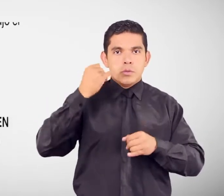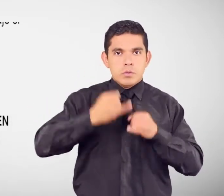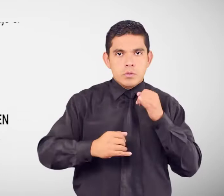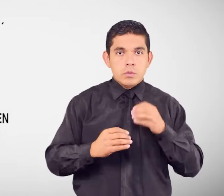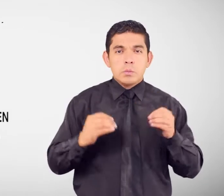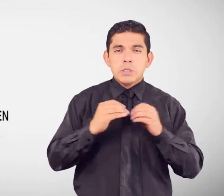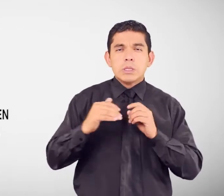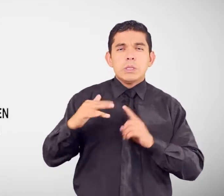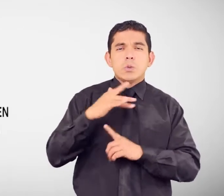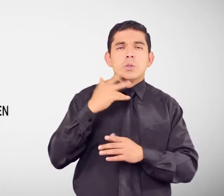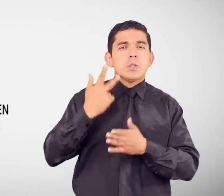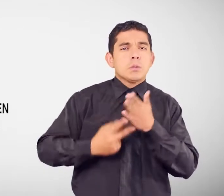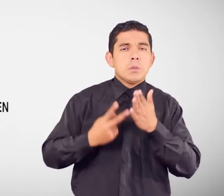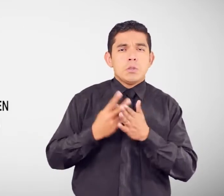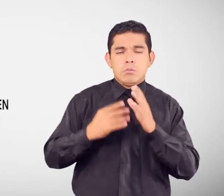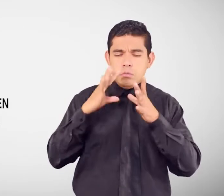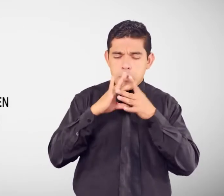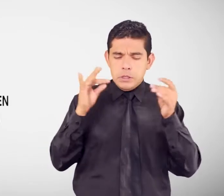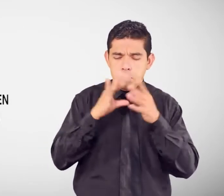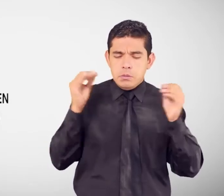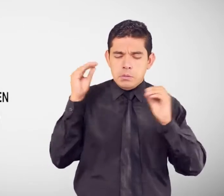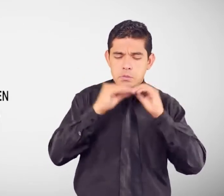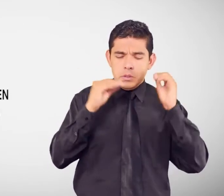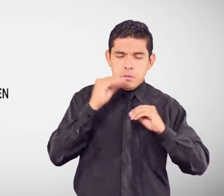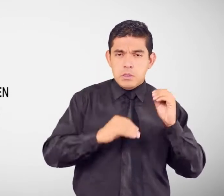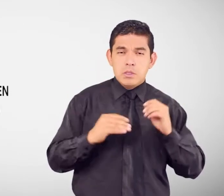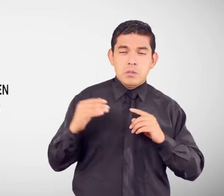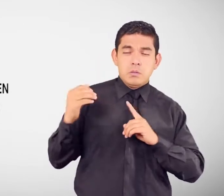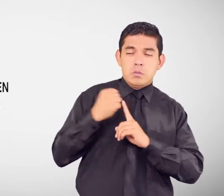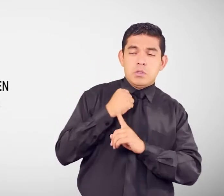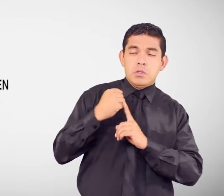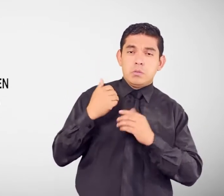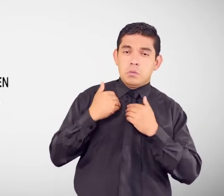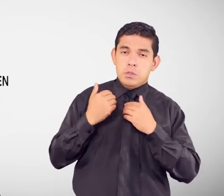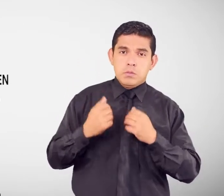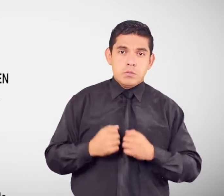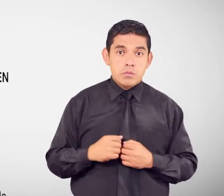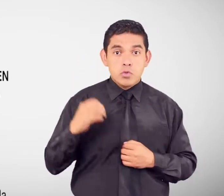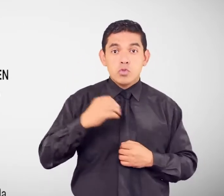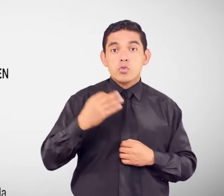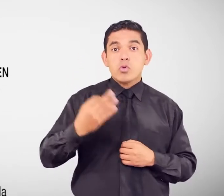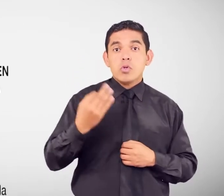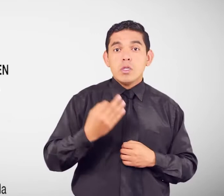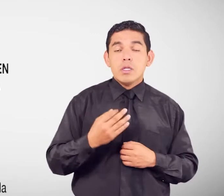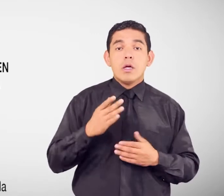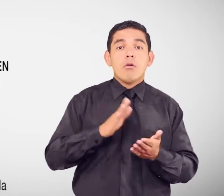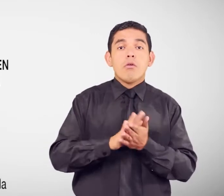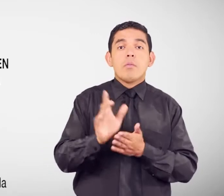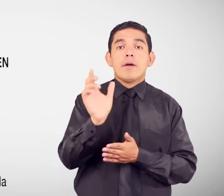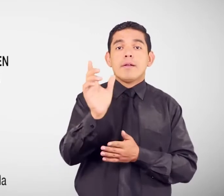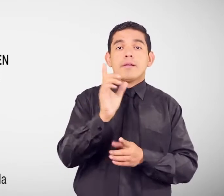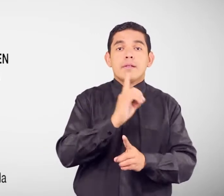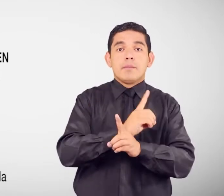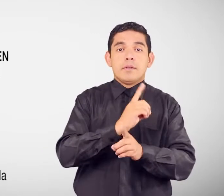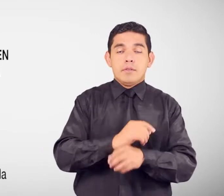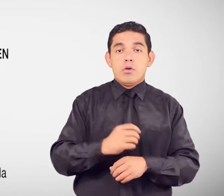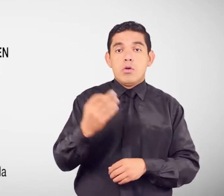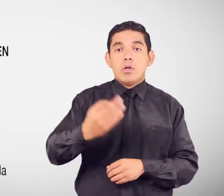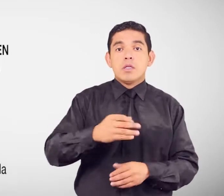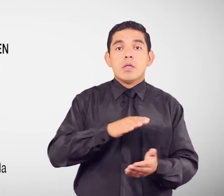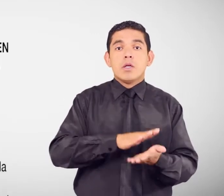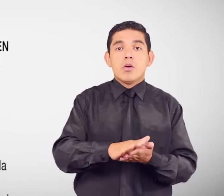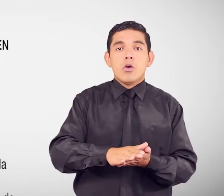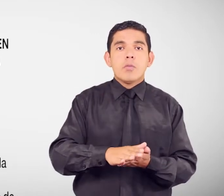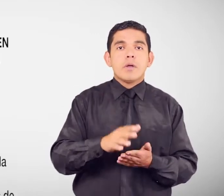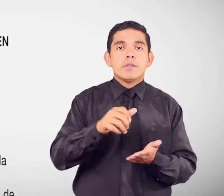Original y copia del carné de discapacidad Original y copia color de la cédula Vulneración de los derechos en materia de